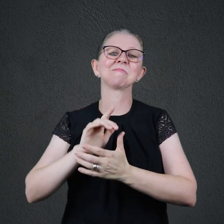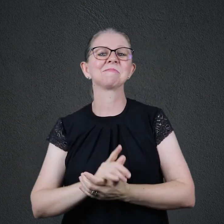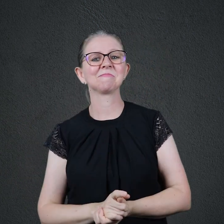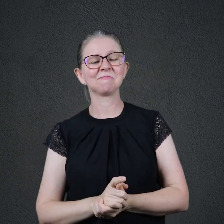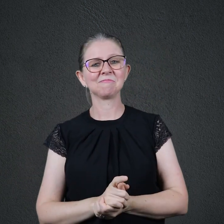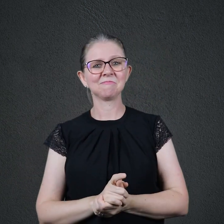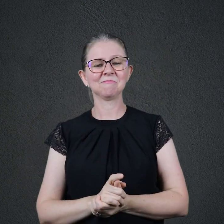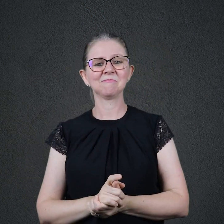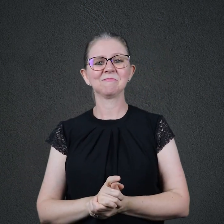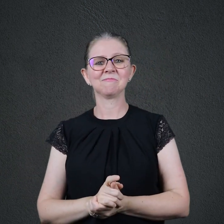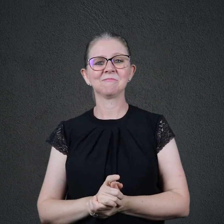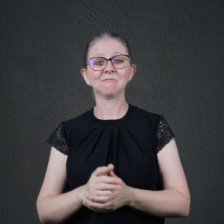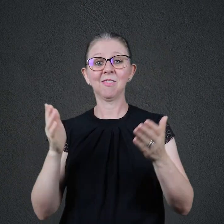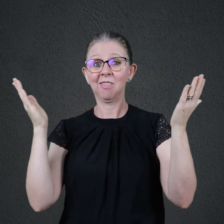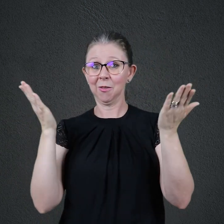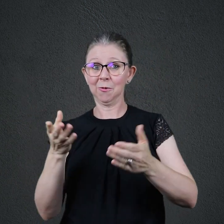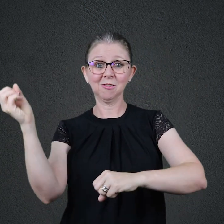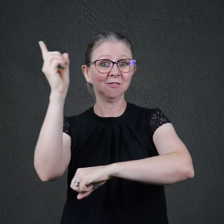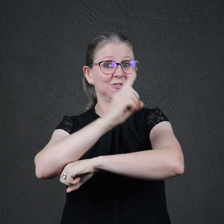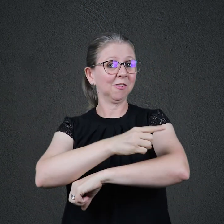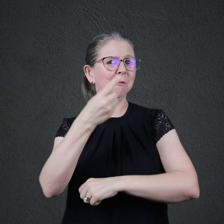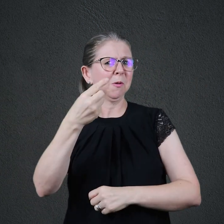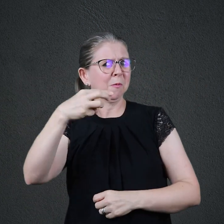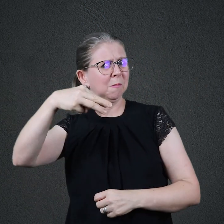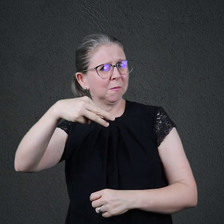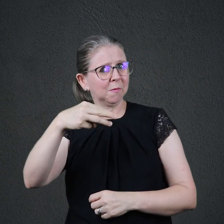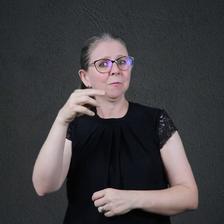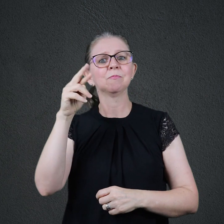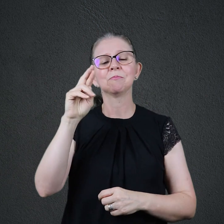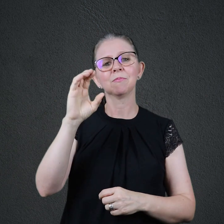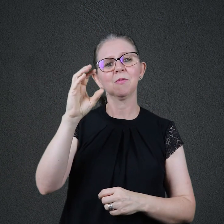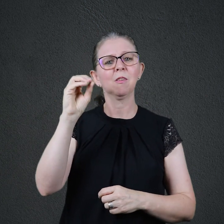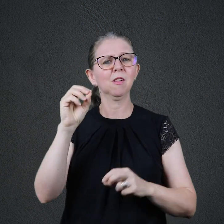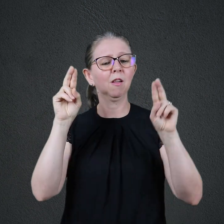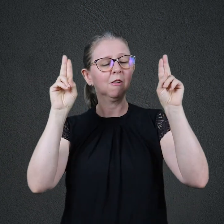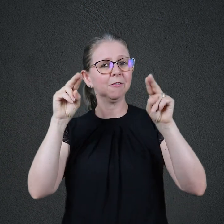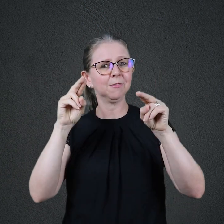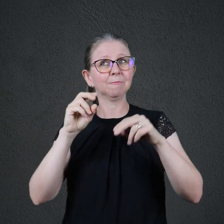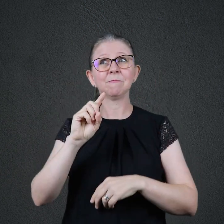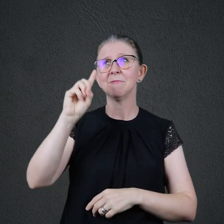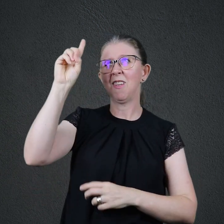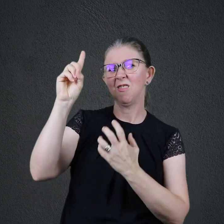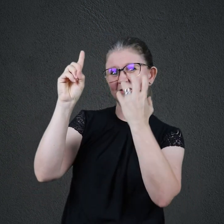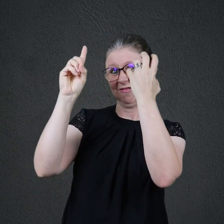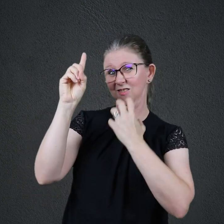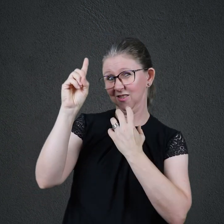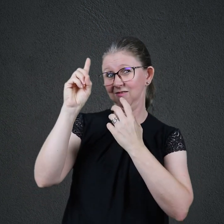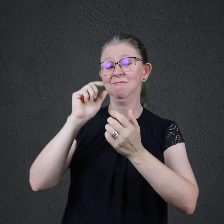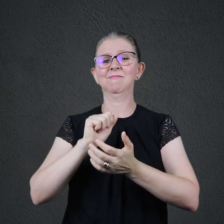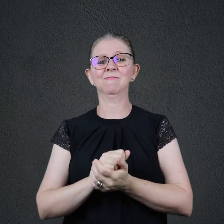Hoje é 1º de março. Título de hoje, Ira Divina. Leitura bíblica, 2º Livro